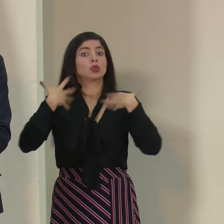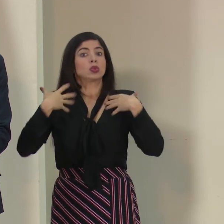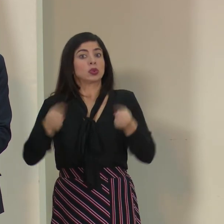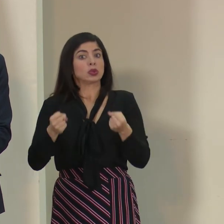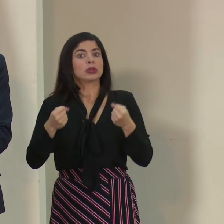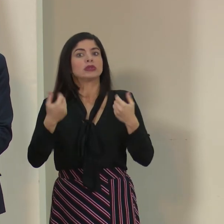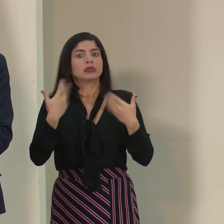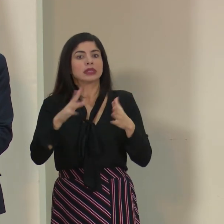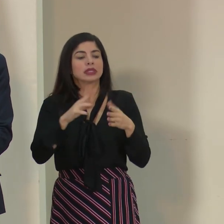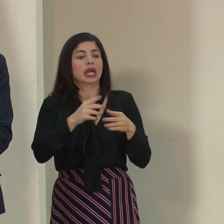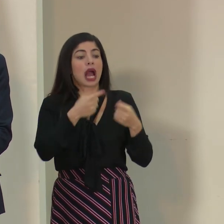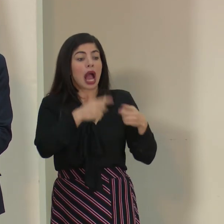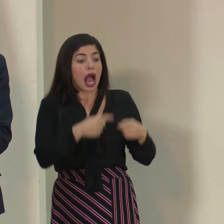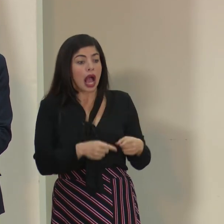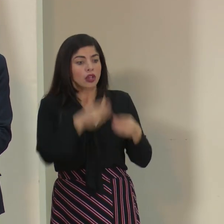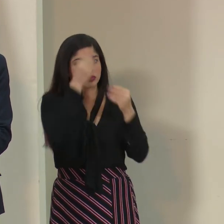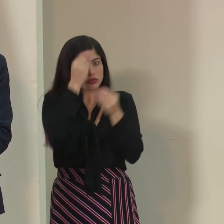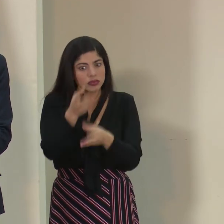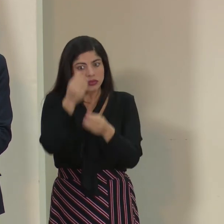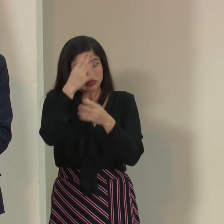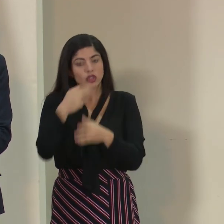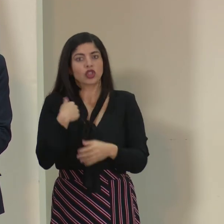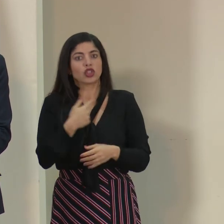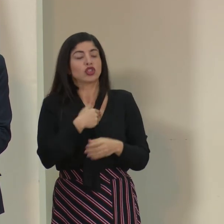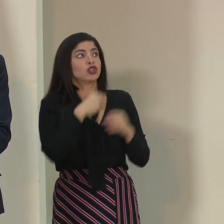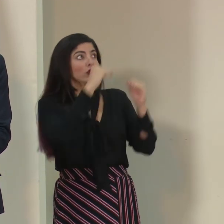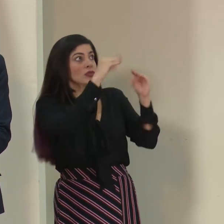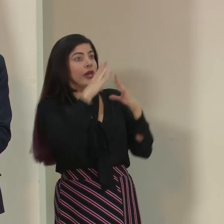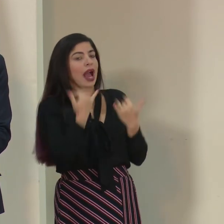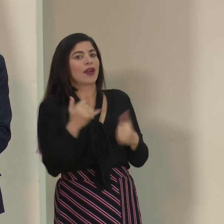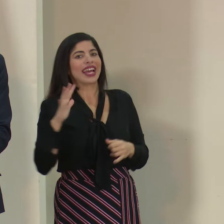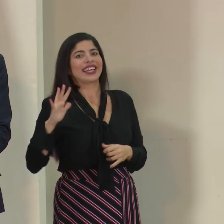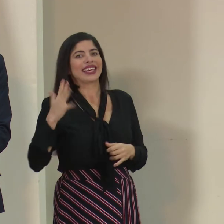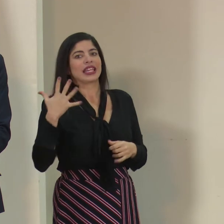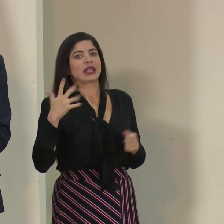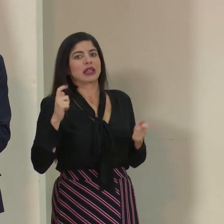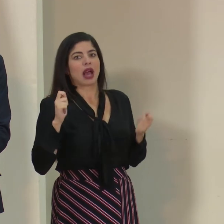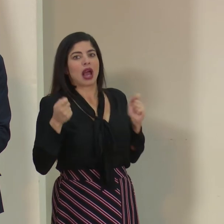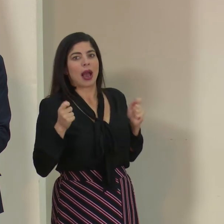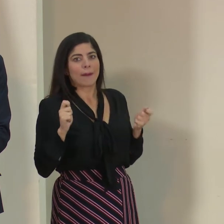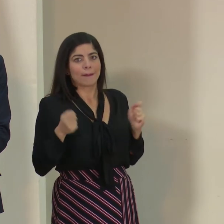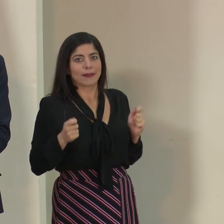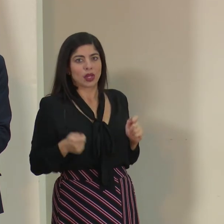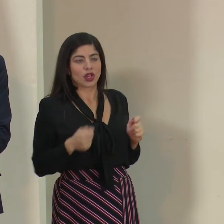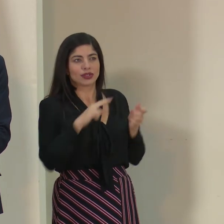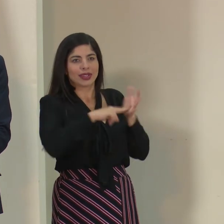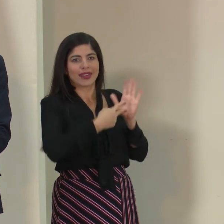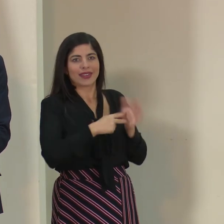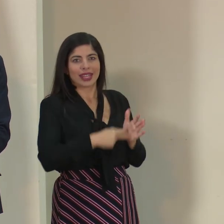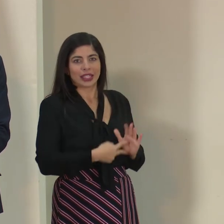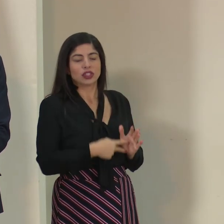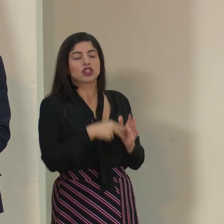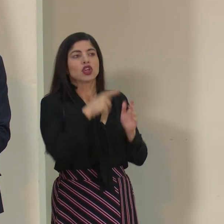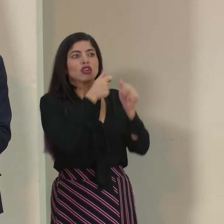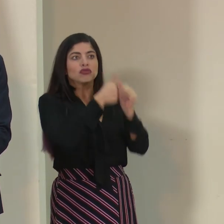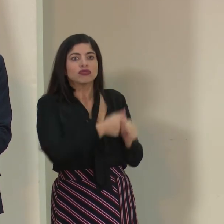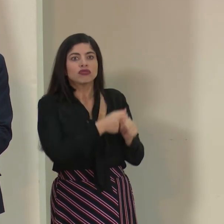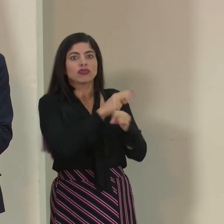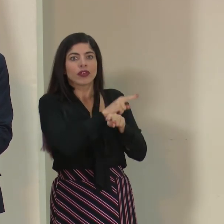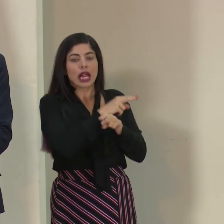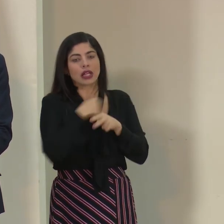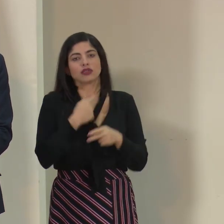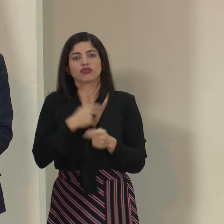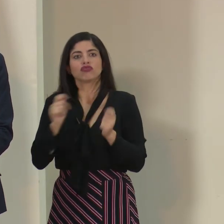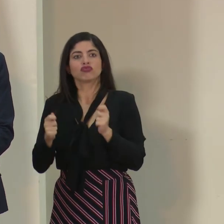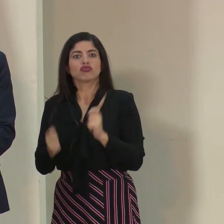esas definiciones de caso y nosotros tenemos la versión ya quinta de esas definiciones de caso, de esos lineamientos de vigilancia.